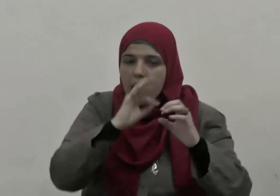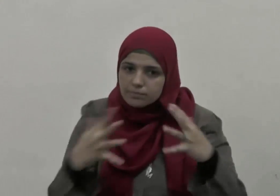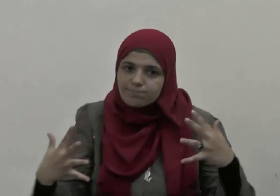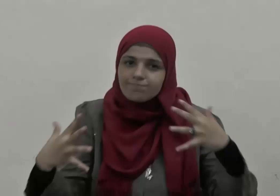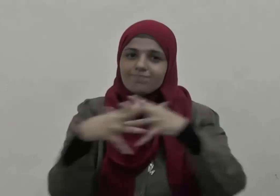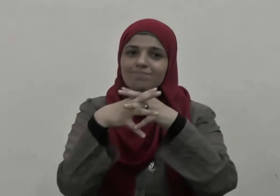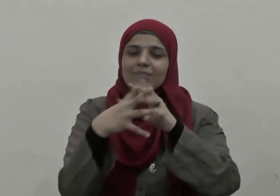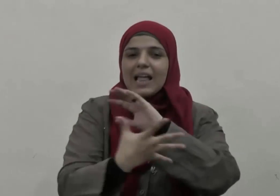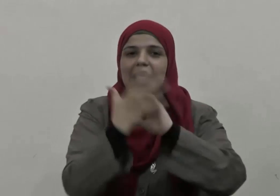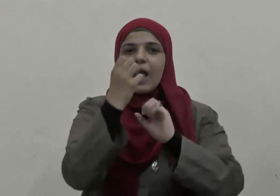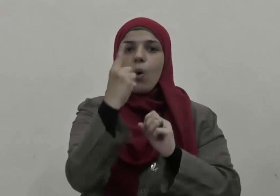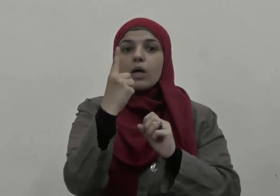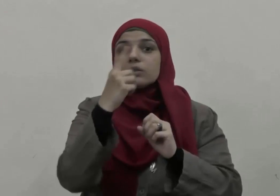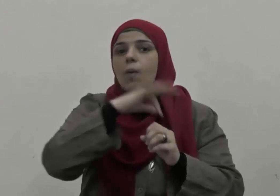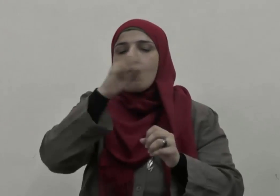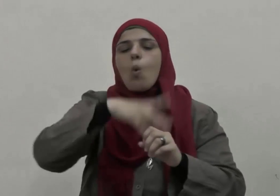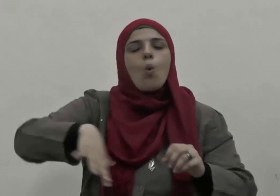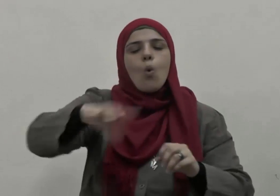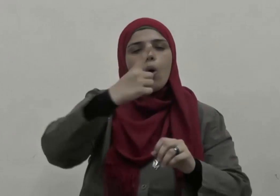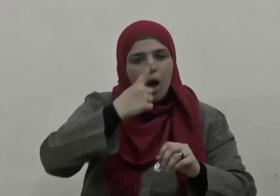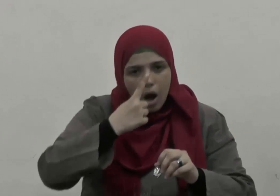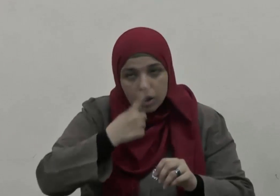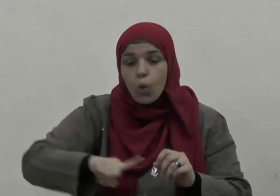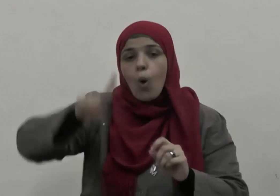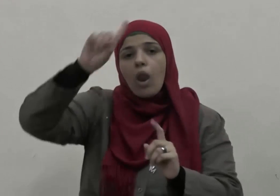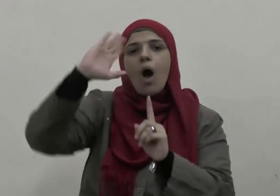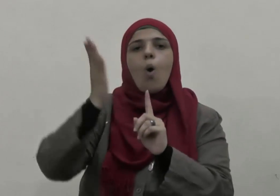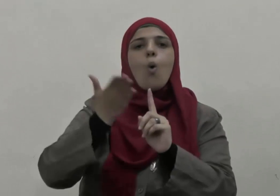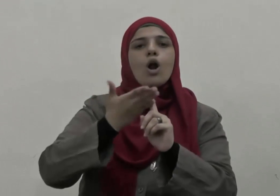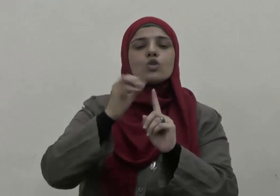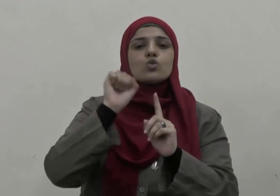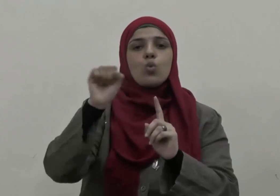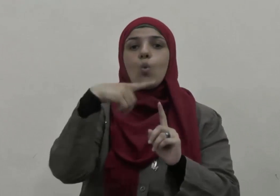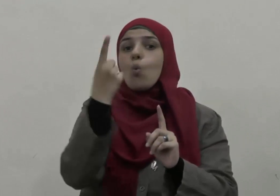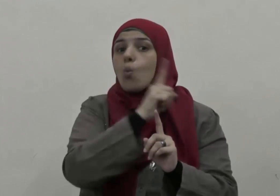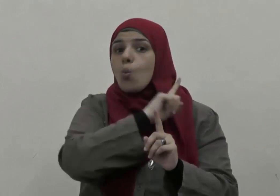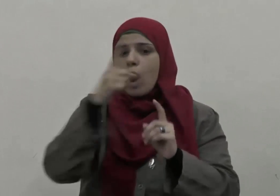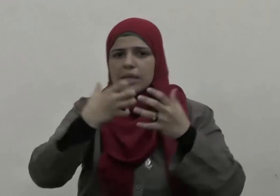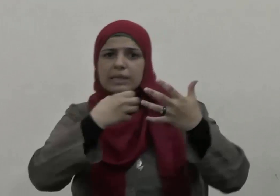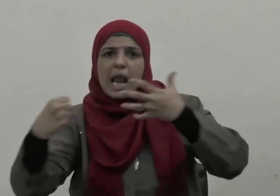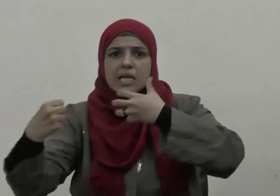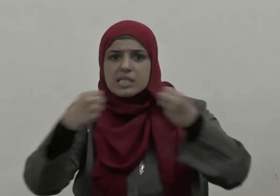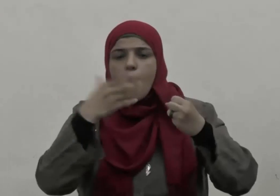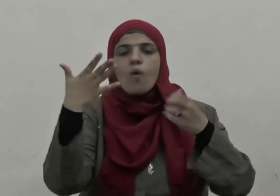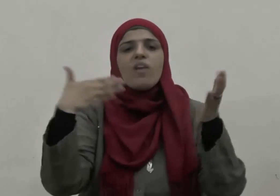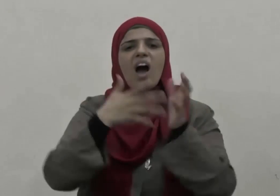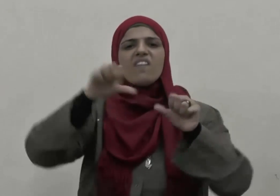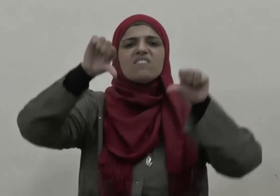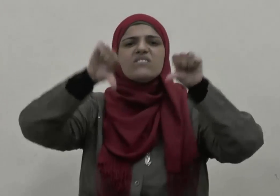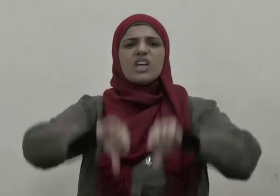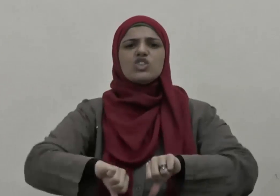فقال وأطيعوا الله ورسوله ولا تنازعوا فتفشلوا